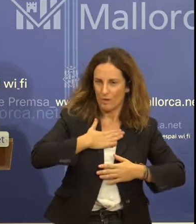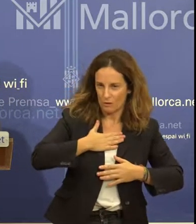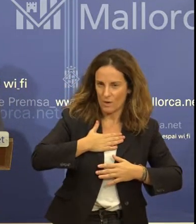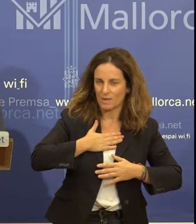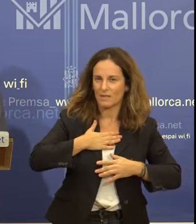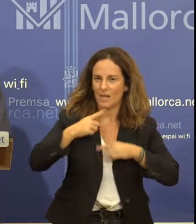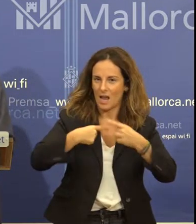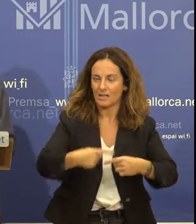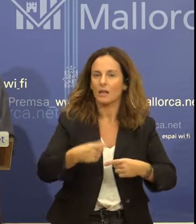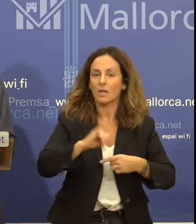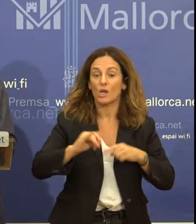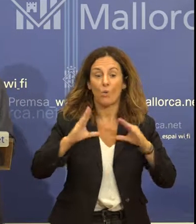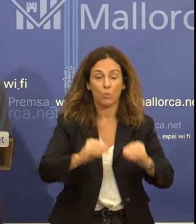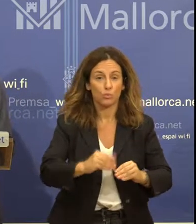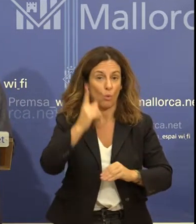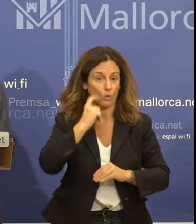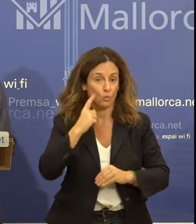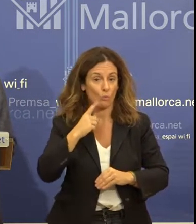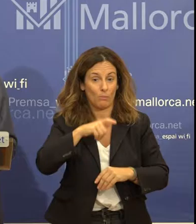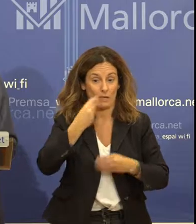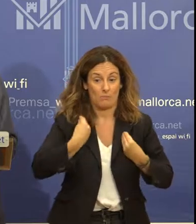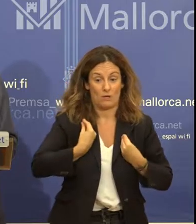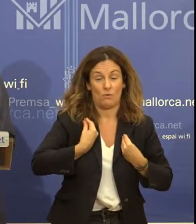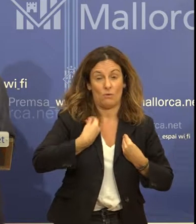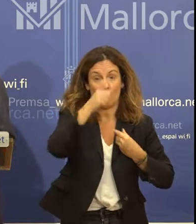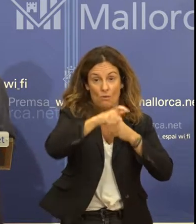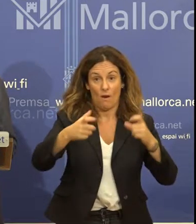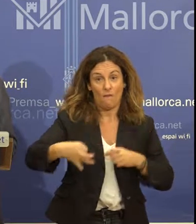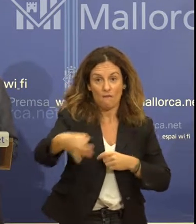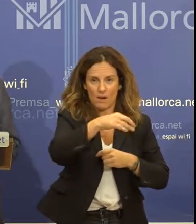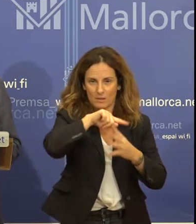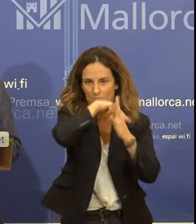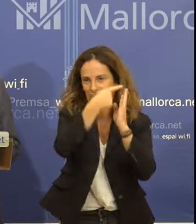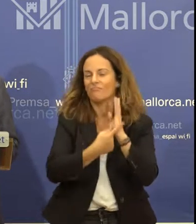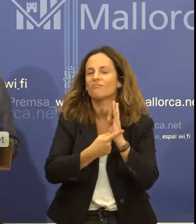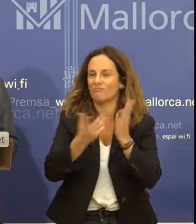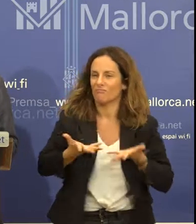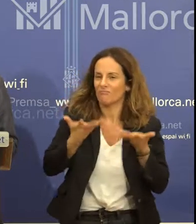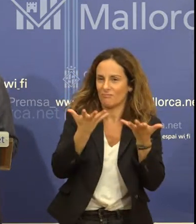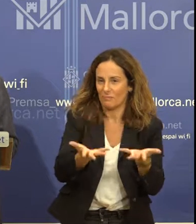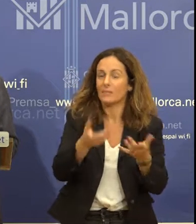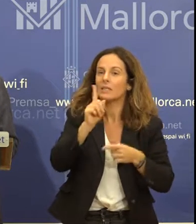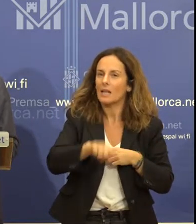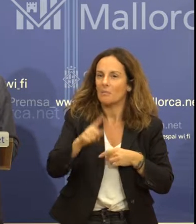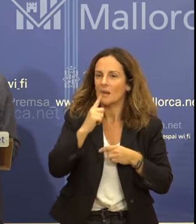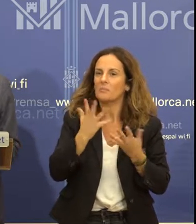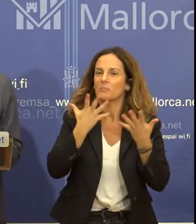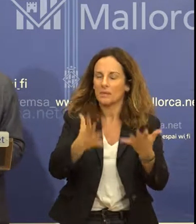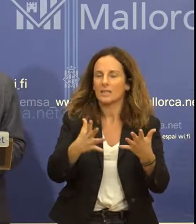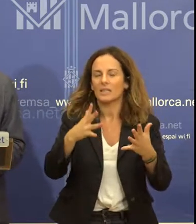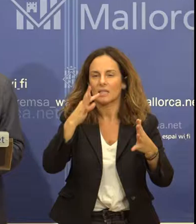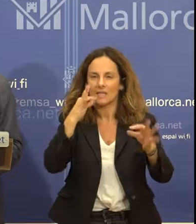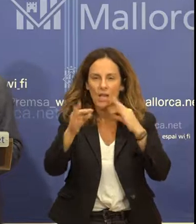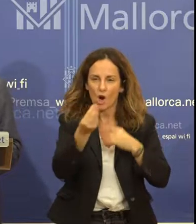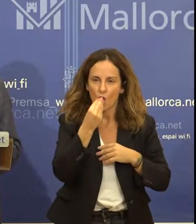també en els usos i costums dels illenys. Donarem un bon tast de gastronomia, artesania,